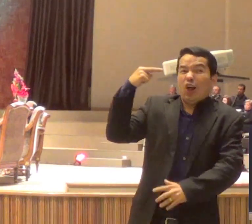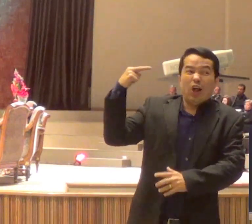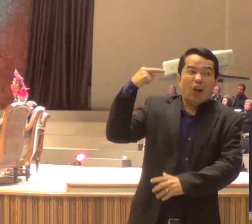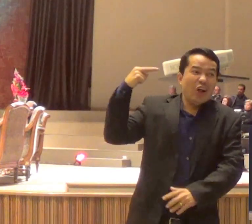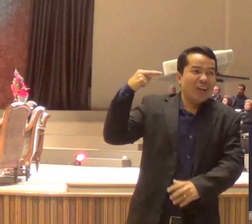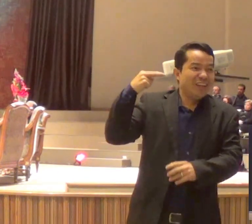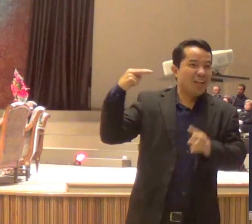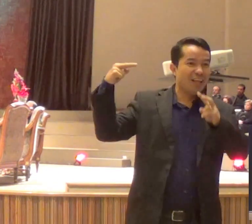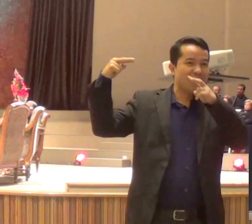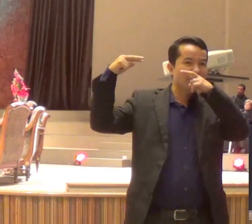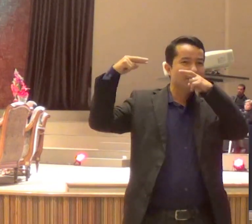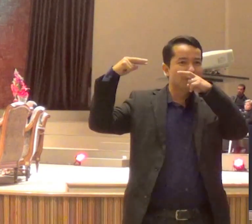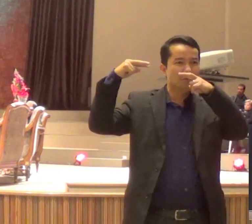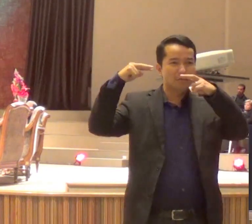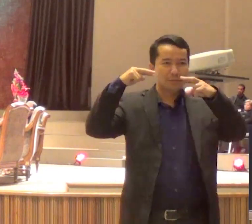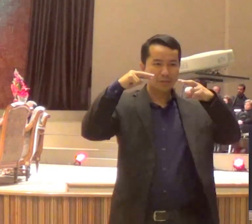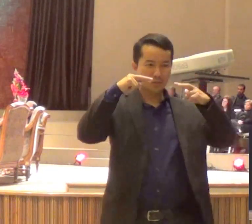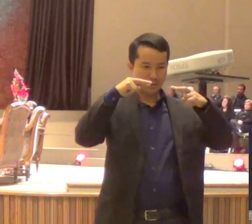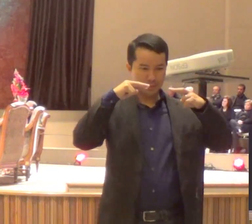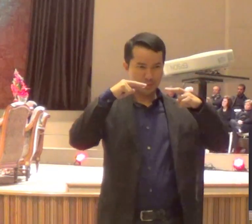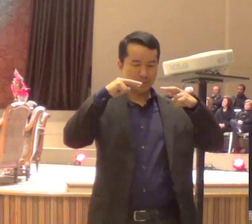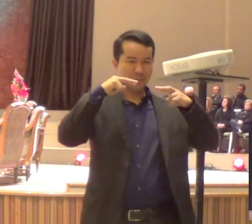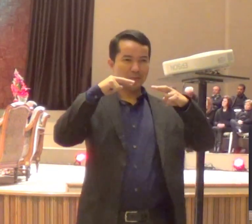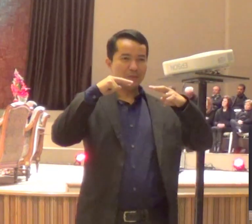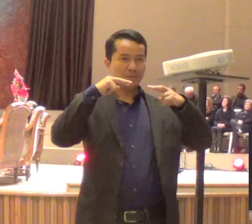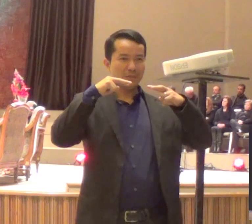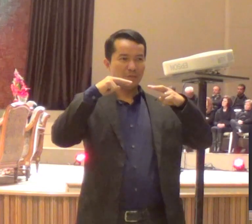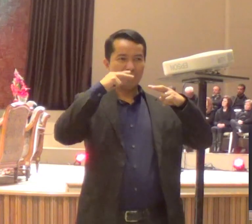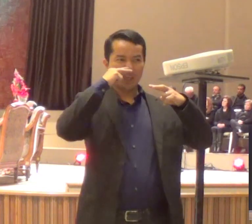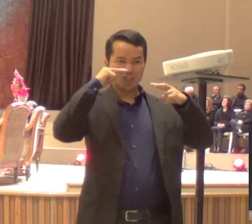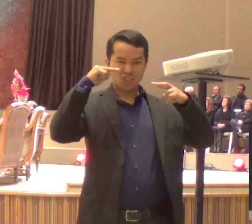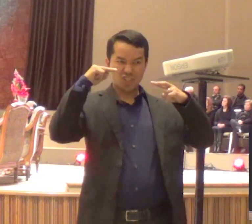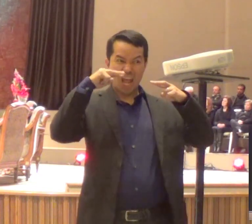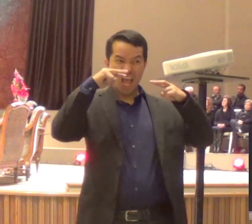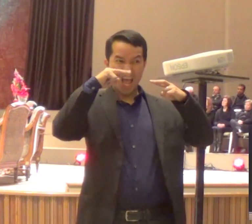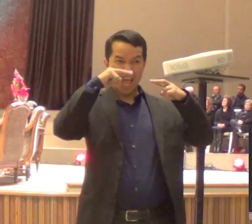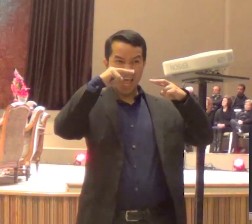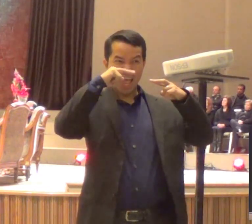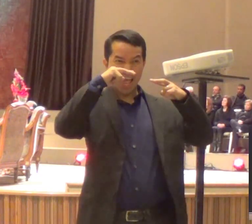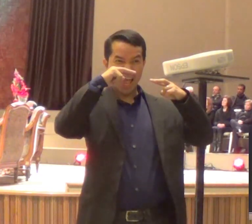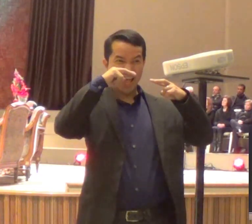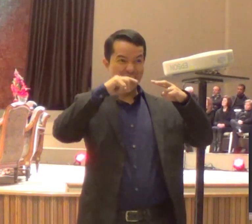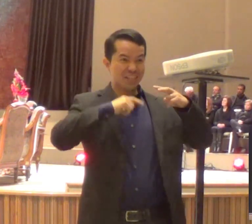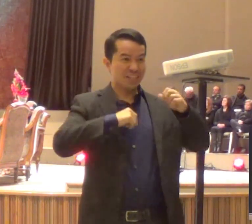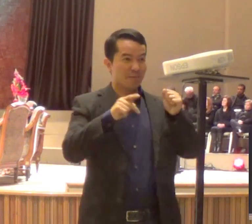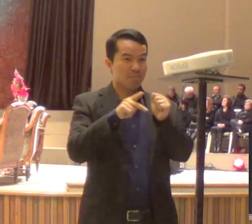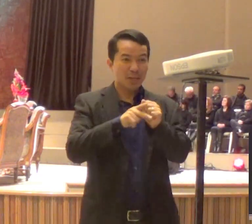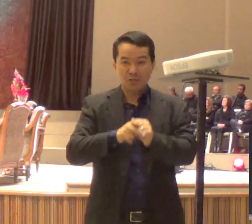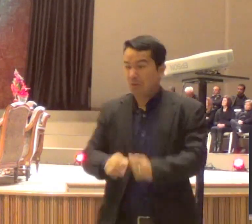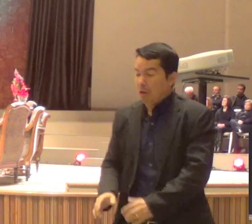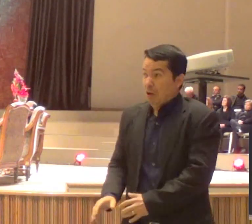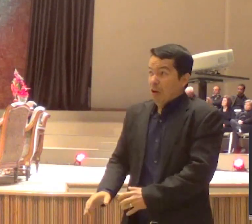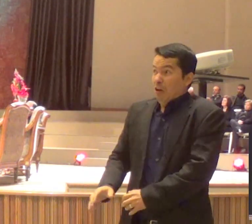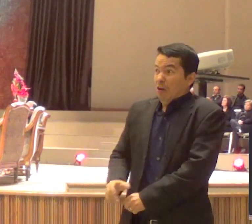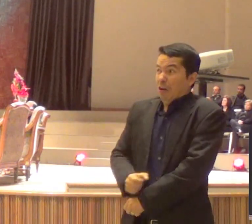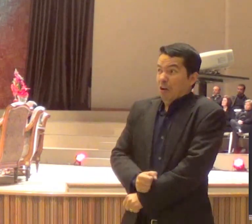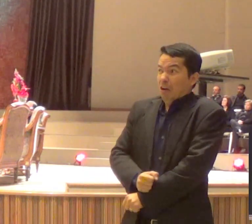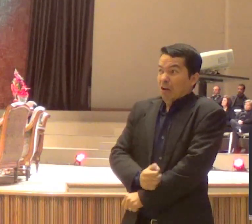olhar de Pedro, e quando o olhar de Jesus, se encontrou, com o olhar de Pedro, Pedro, viu Jesus,